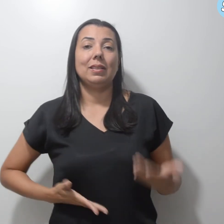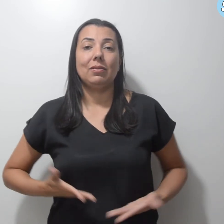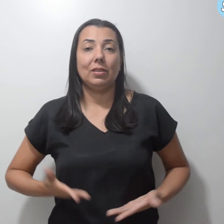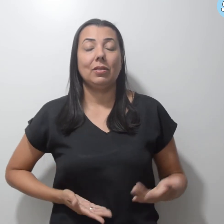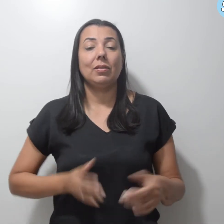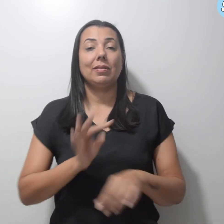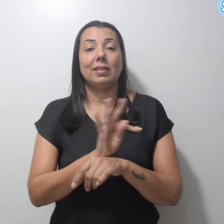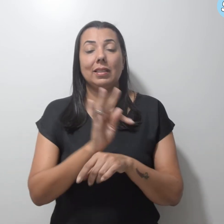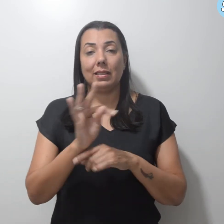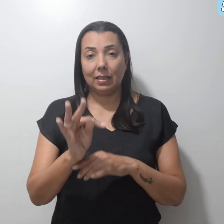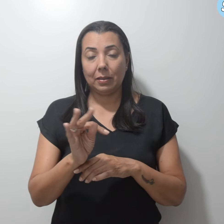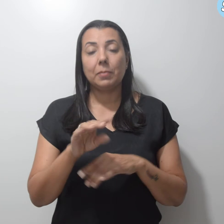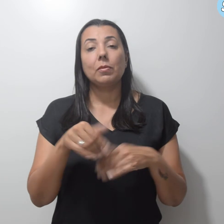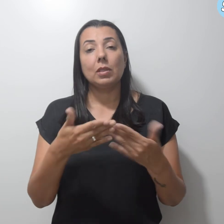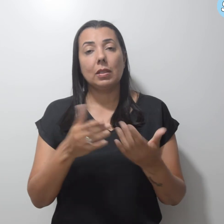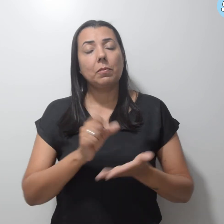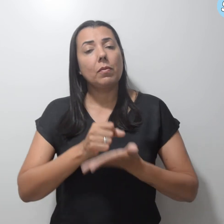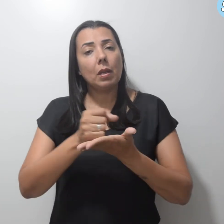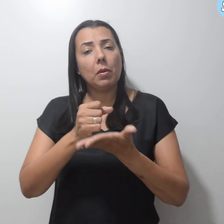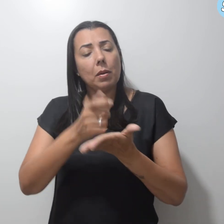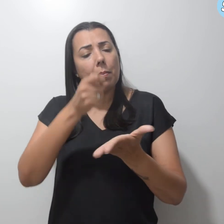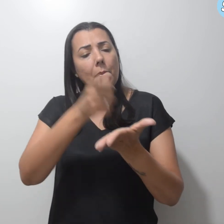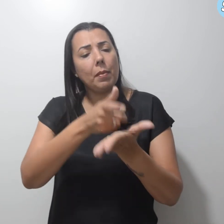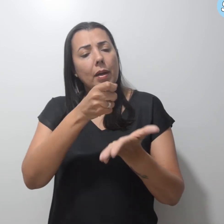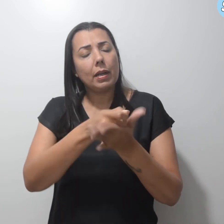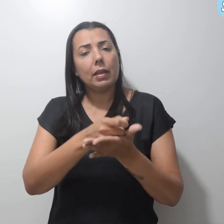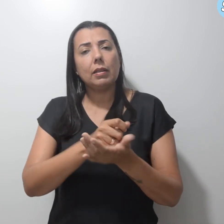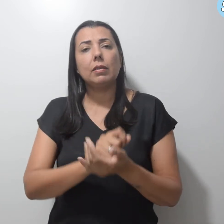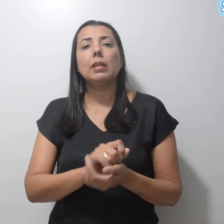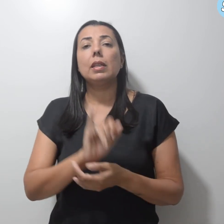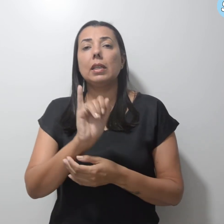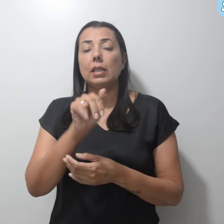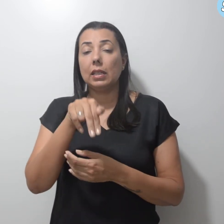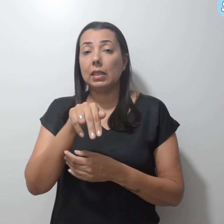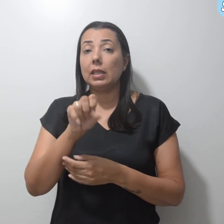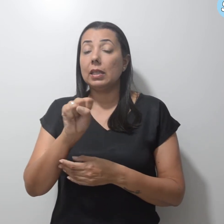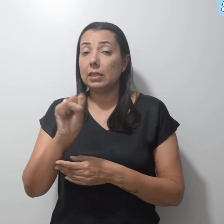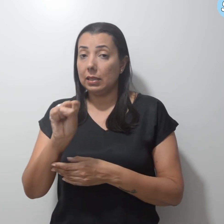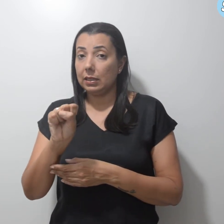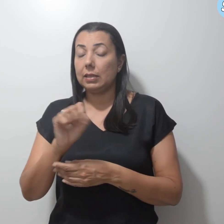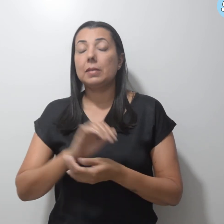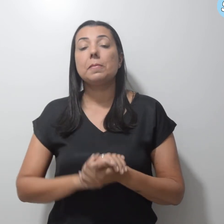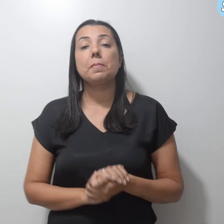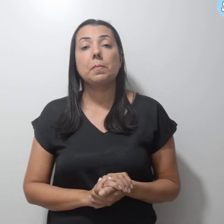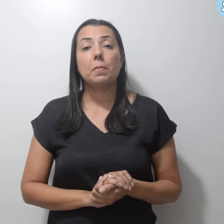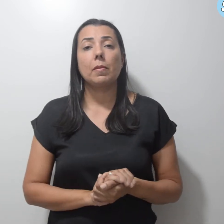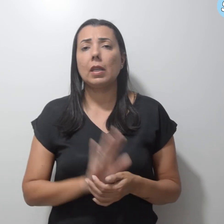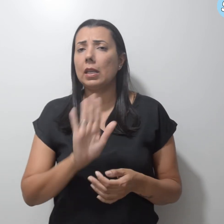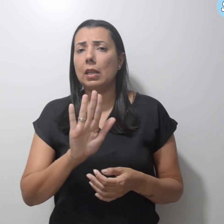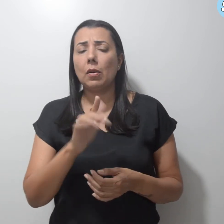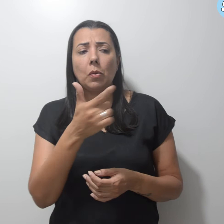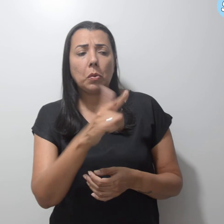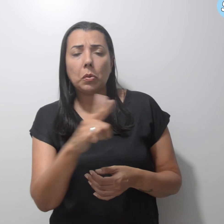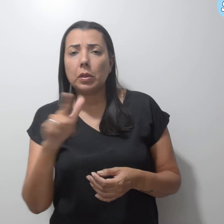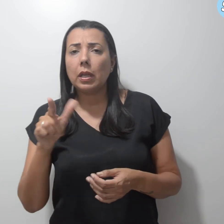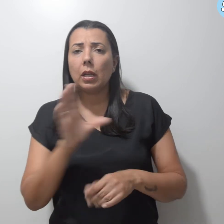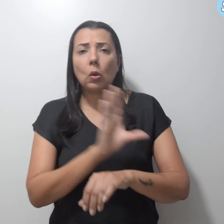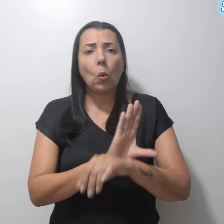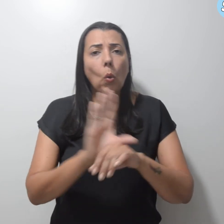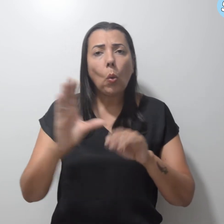temporário contribuindo para o RGPS e não existe concurso público para